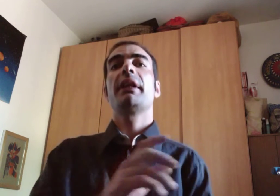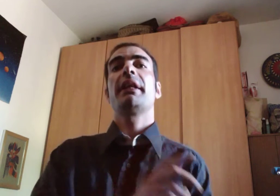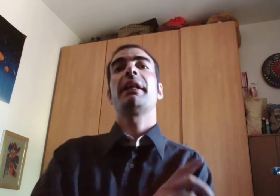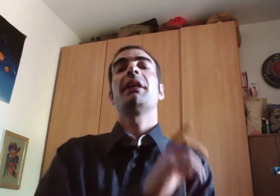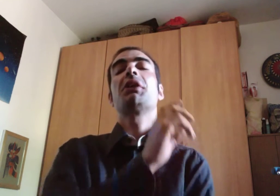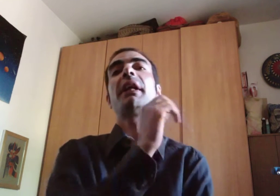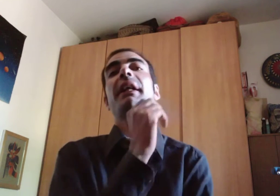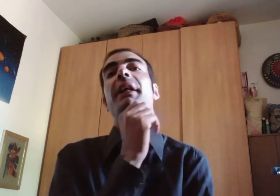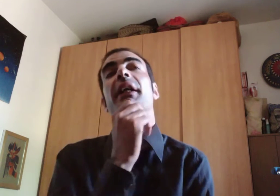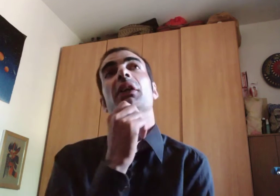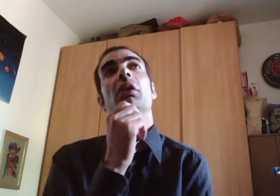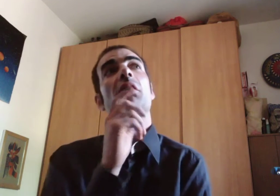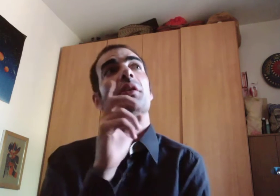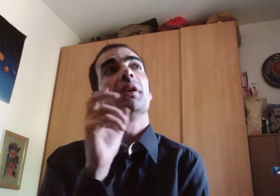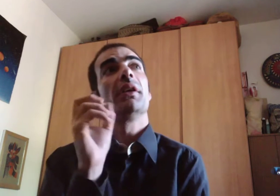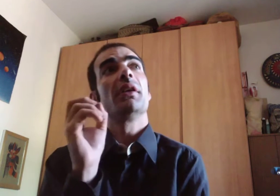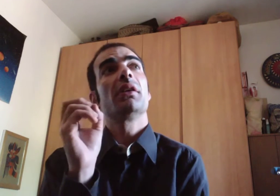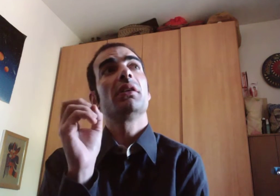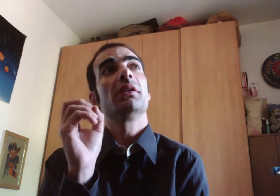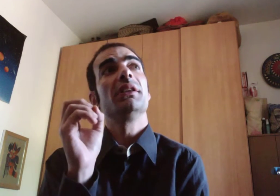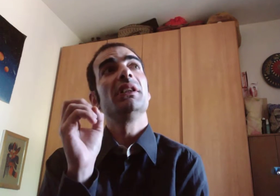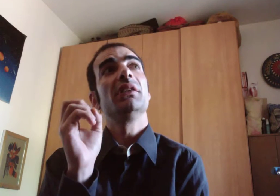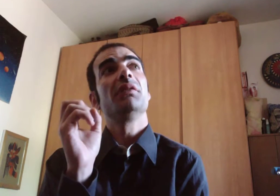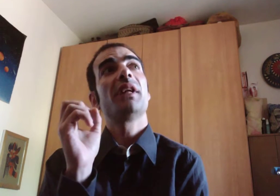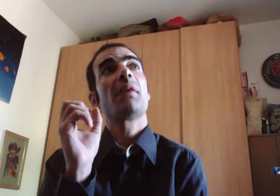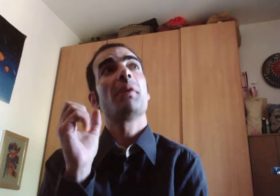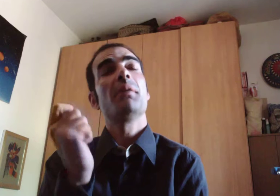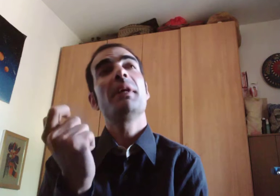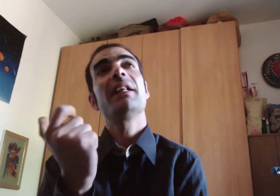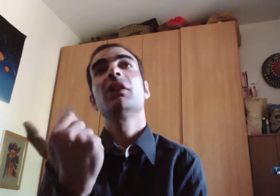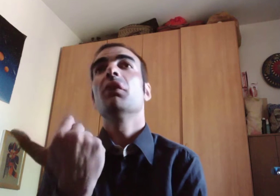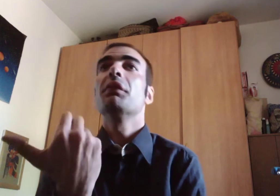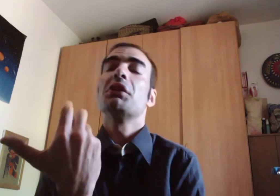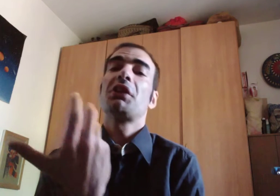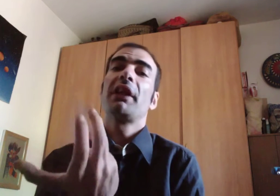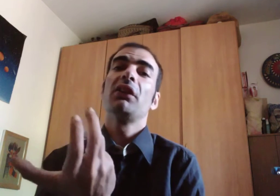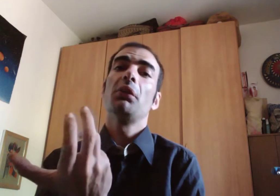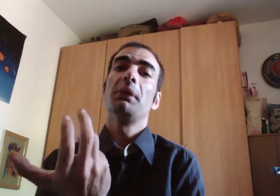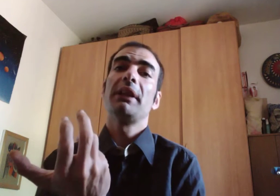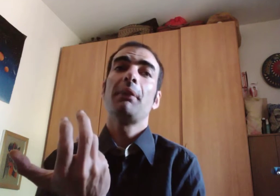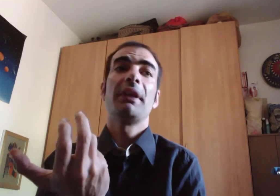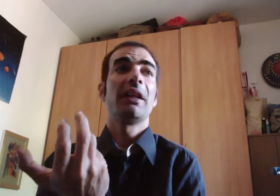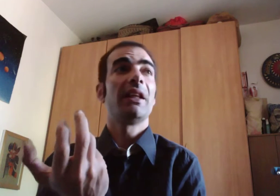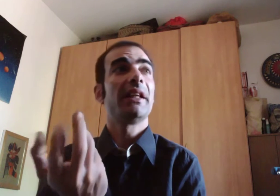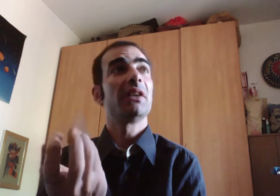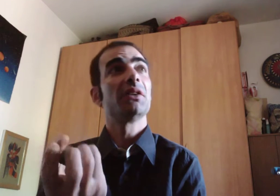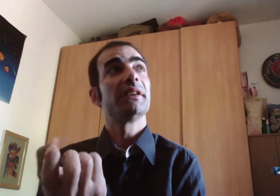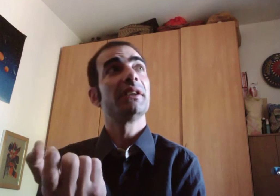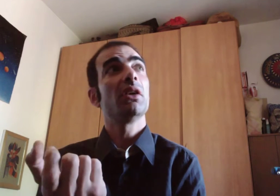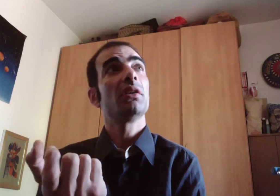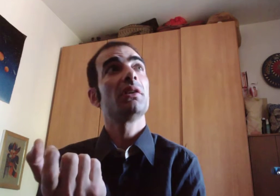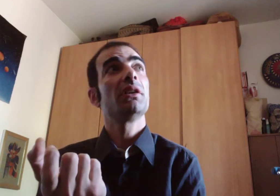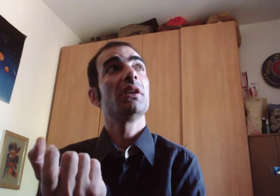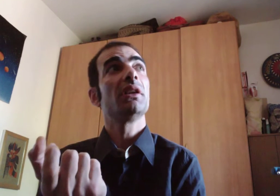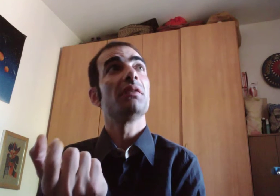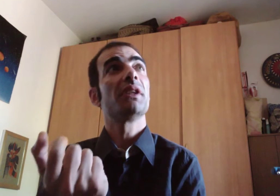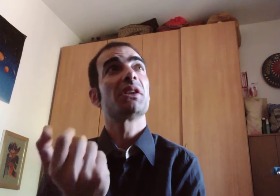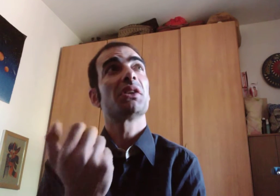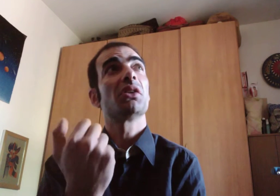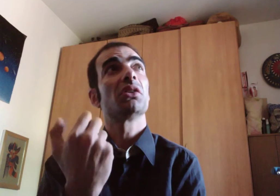che cercano di inviarmi email convincendomi che mi regaleranno dei soldi invece sono